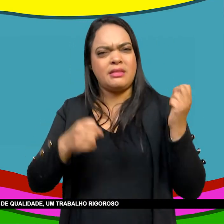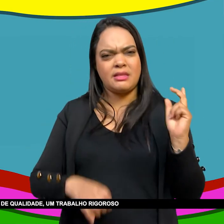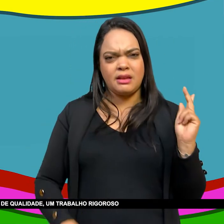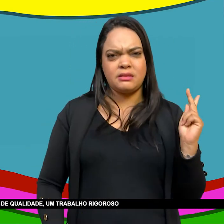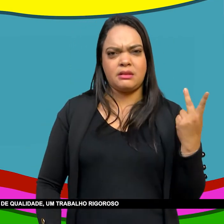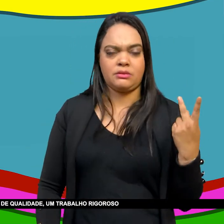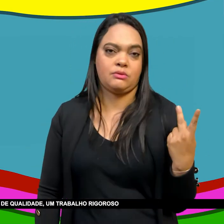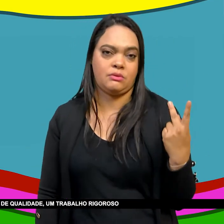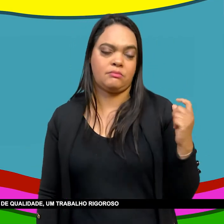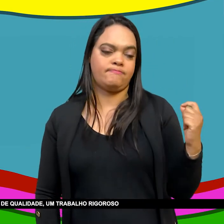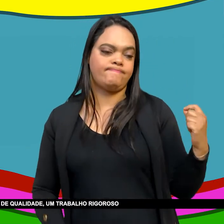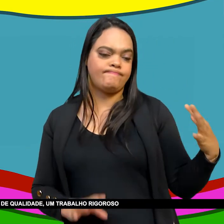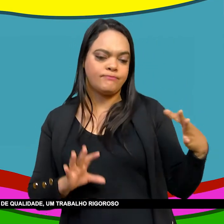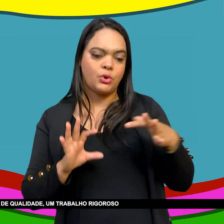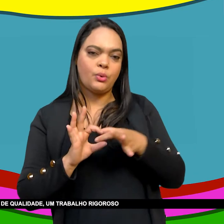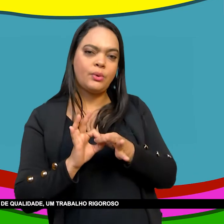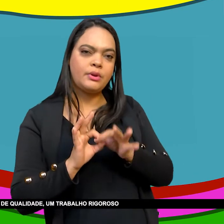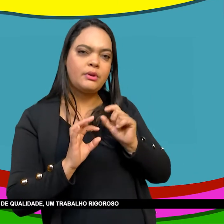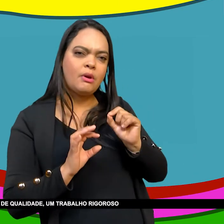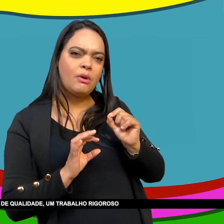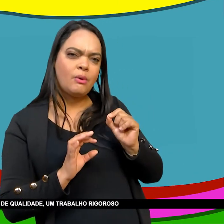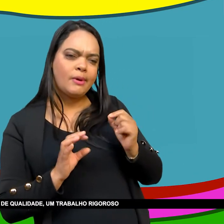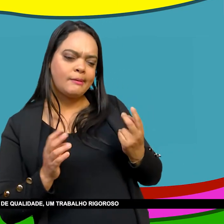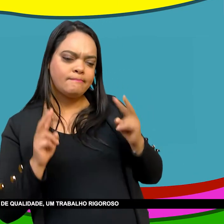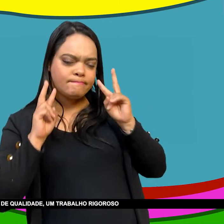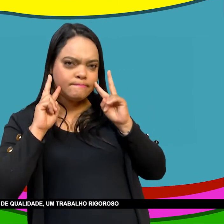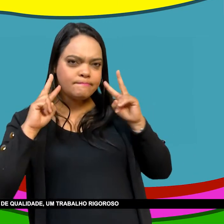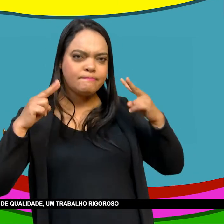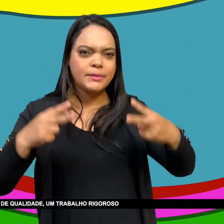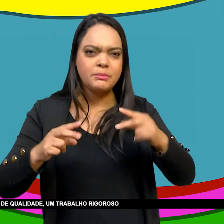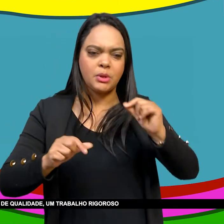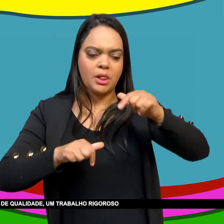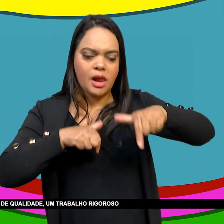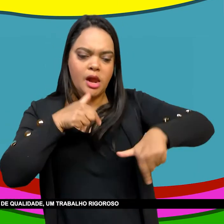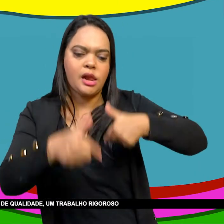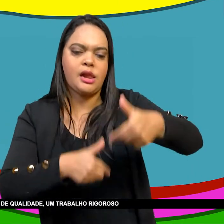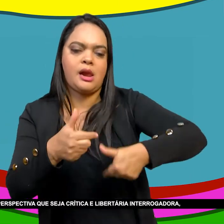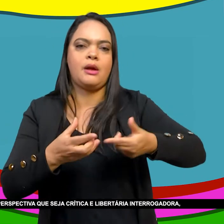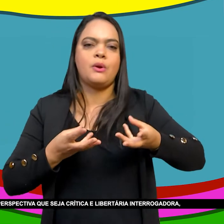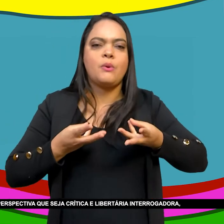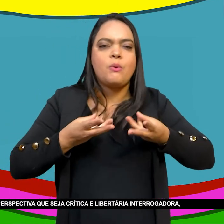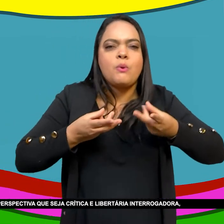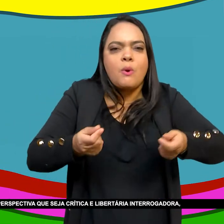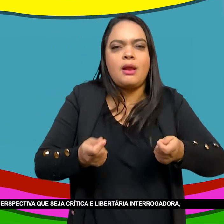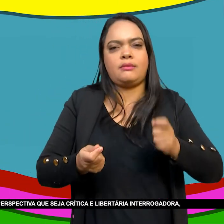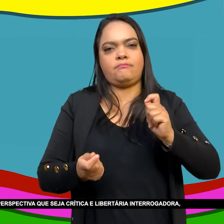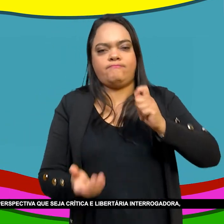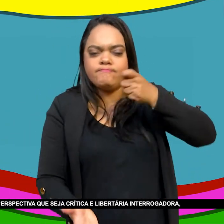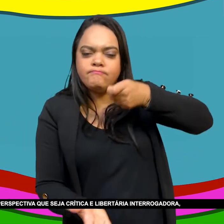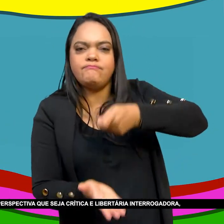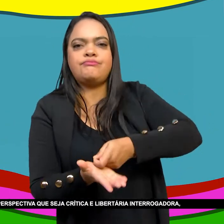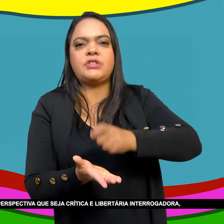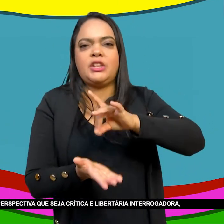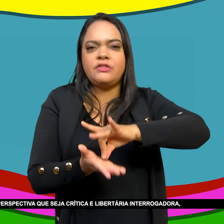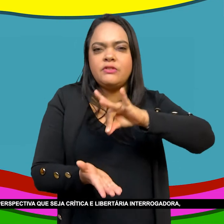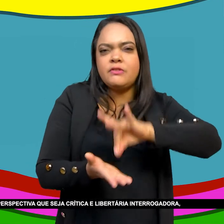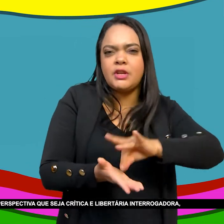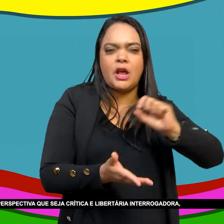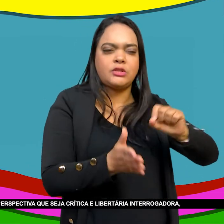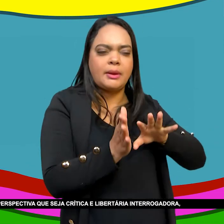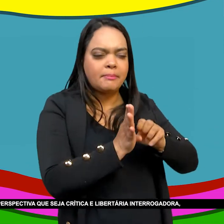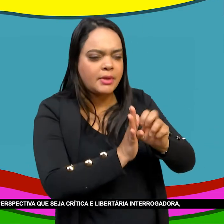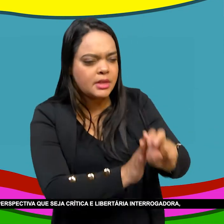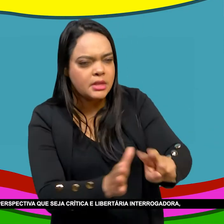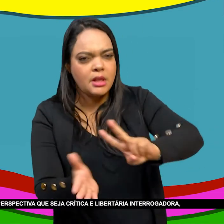Com uma perspectiva de fazer um trabalho de qualidade Um trabalho rigoroso de qualidade, de interpretação, de pesquisa